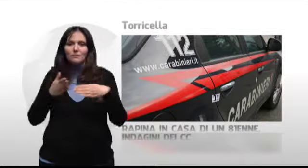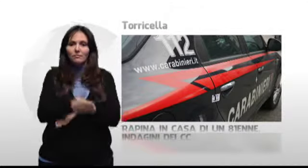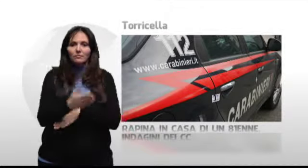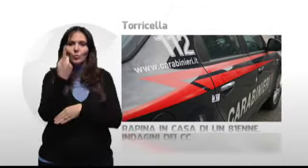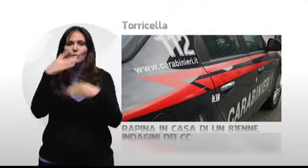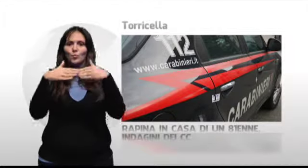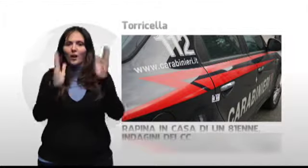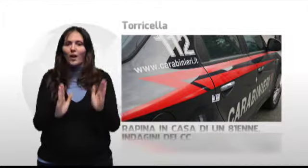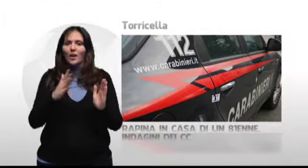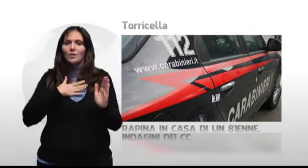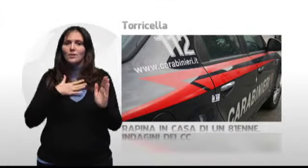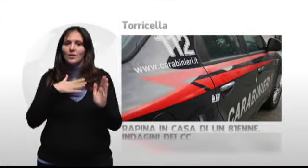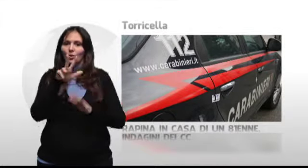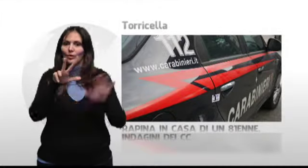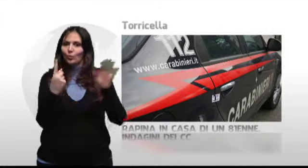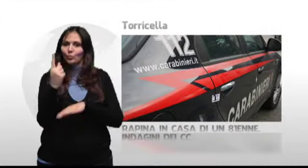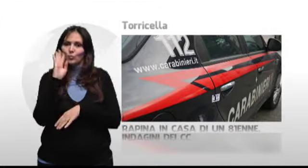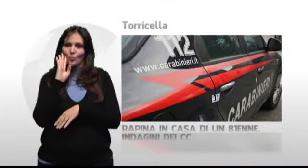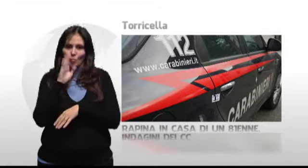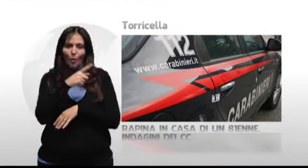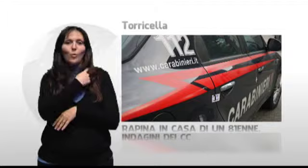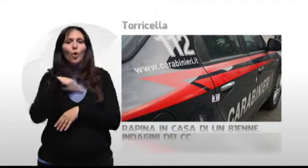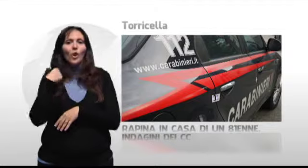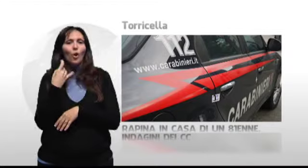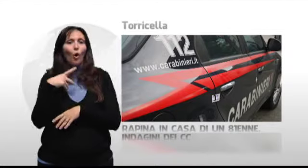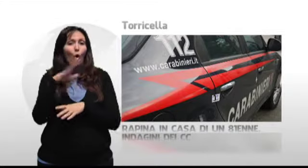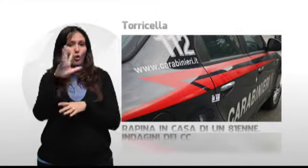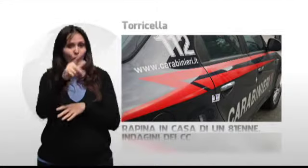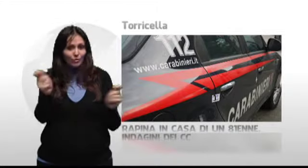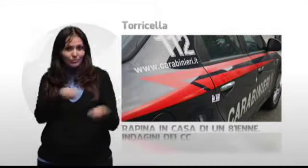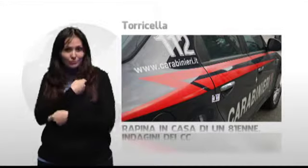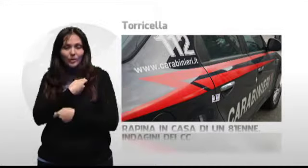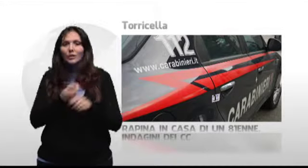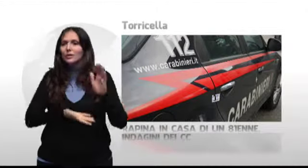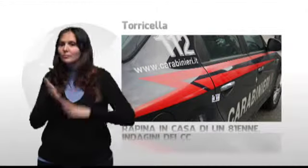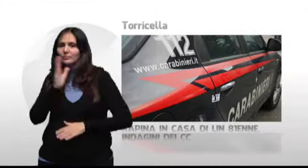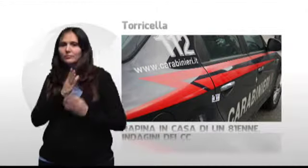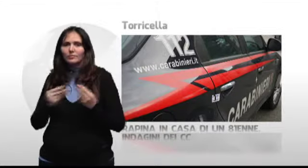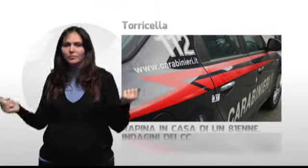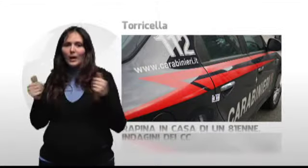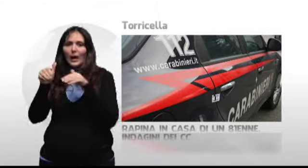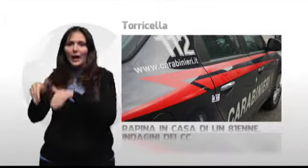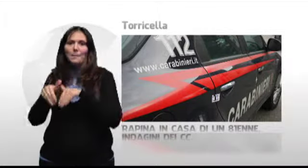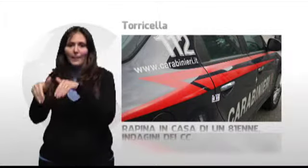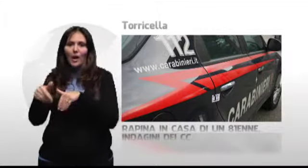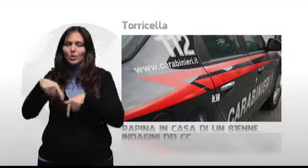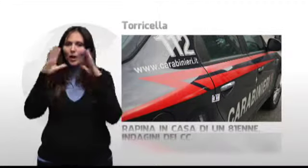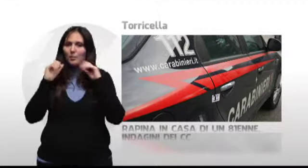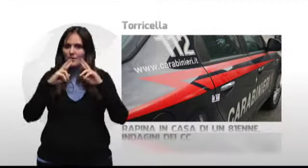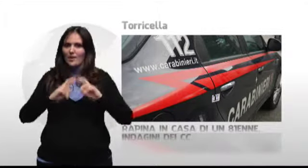81enne e dopo averli sottratto una collana in oro, si sono dileguati per le campagne circostanti, indagano i carabinieri.